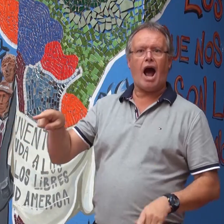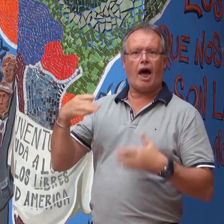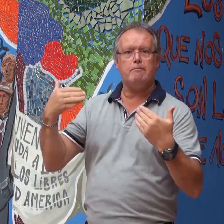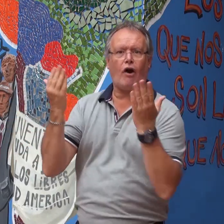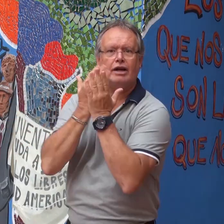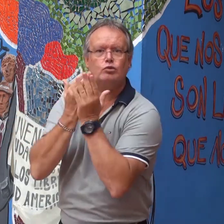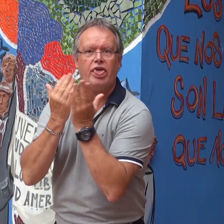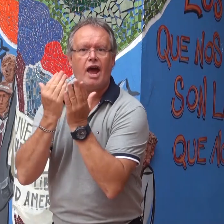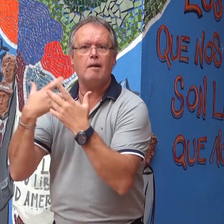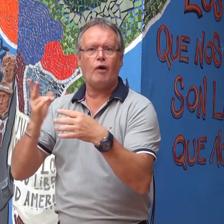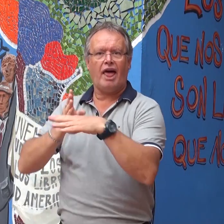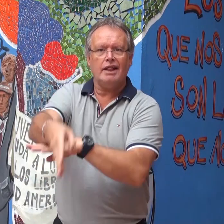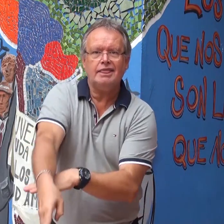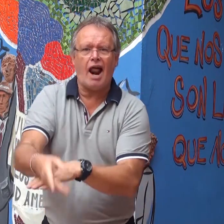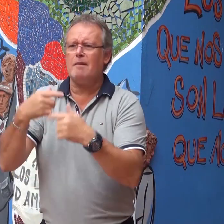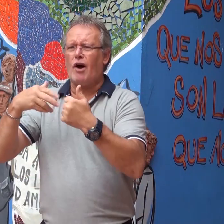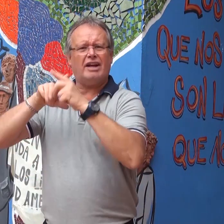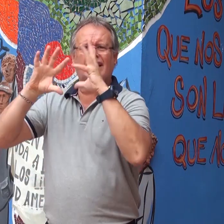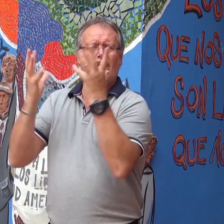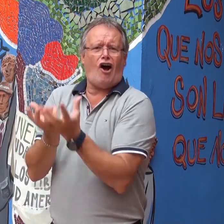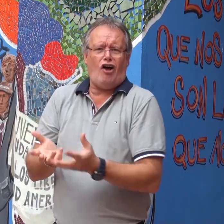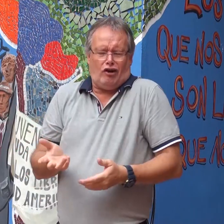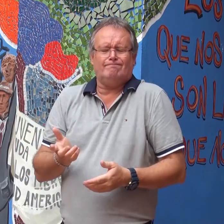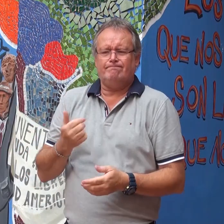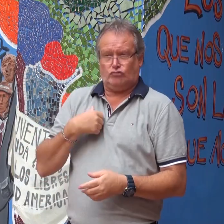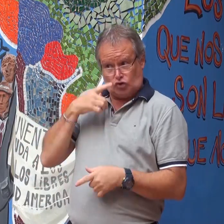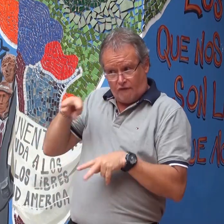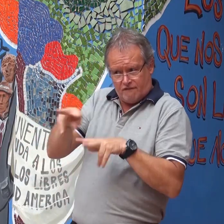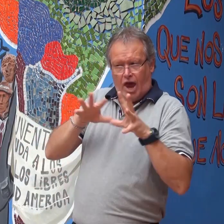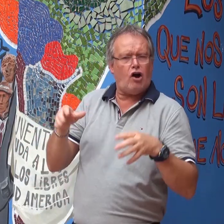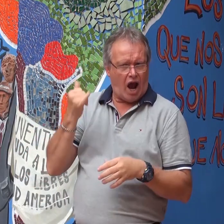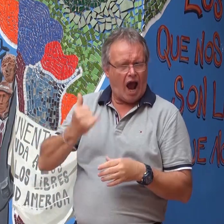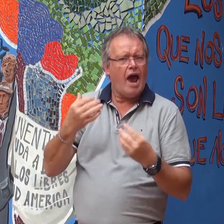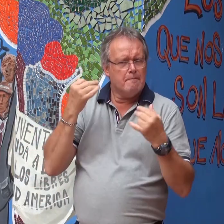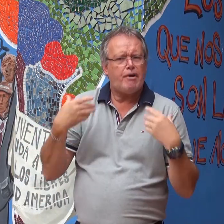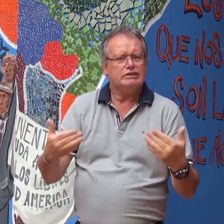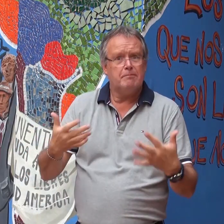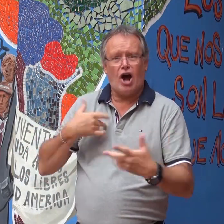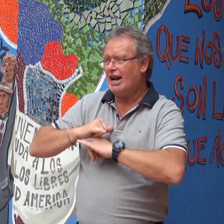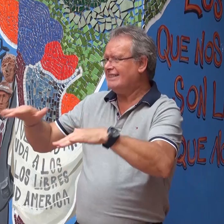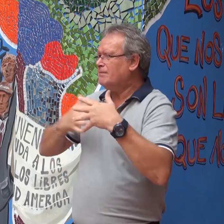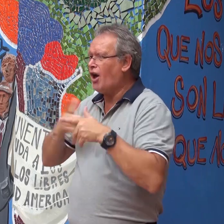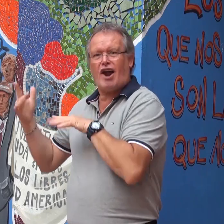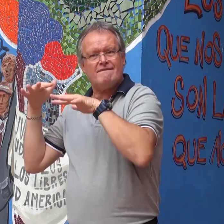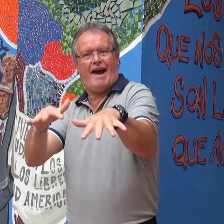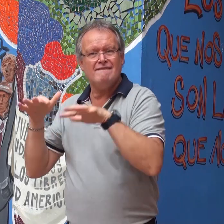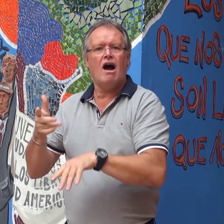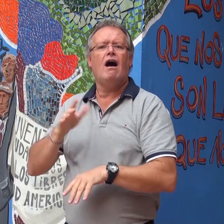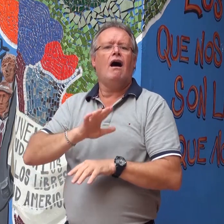que puedan acceder, porque pueden hacer muchas cosas. Yo veo que todos tienen posibilidades. Por ese motivo es importante hacer difusión para que puedan participar. Aunque